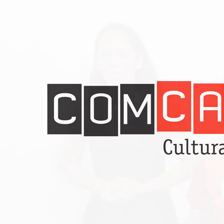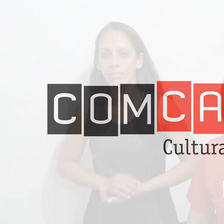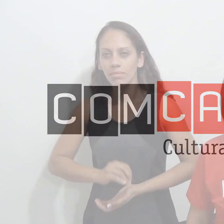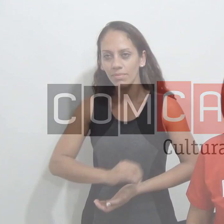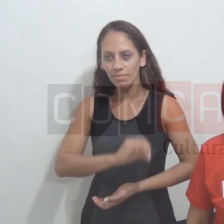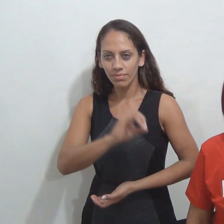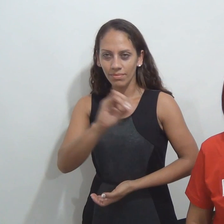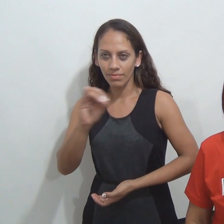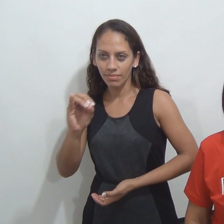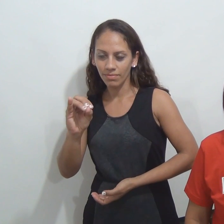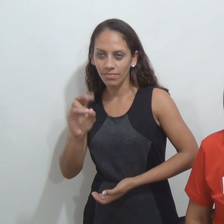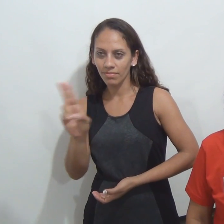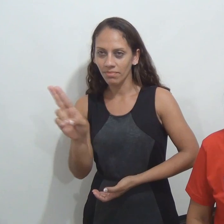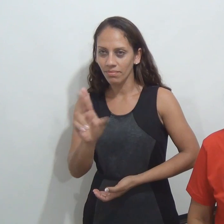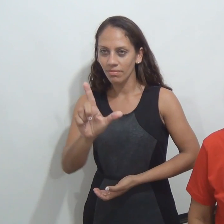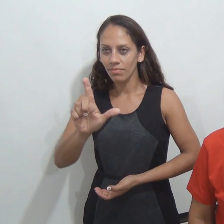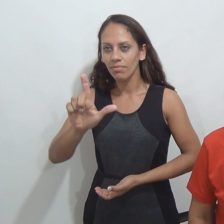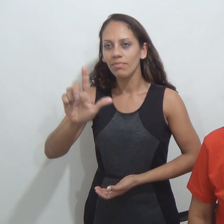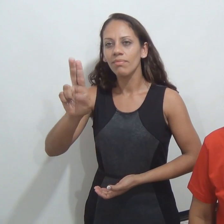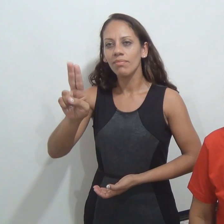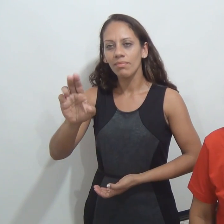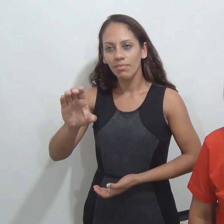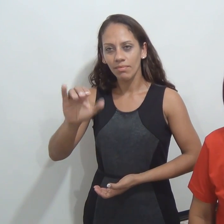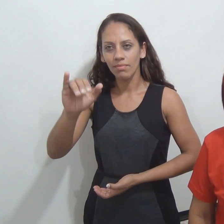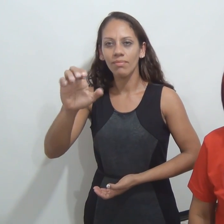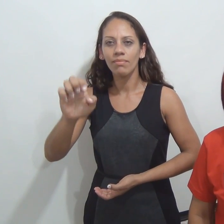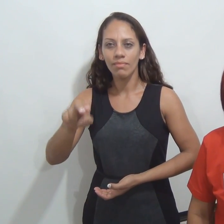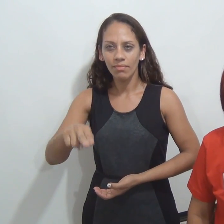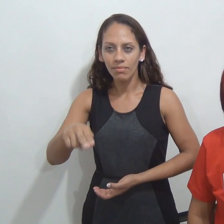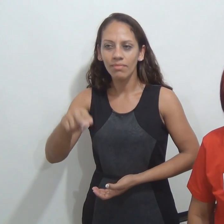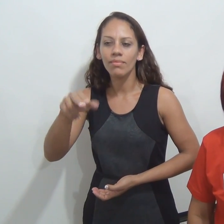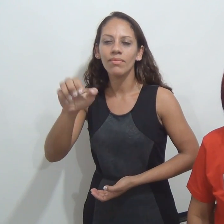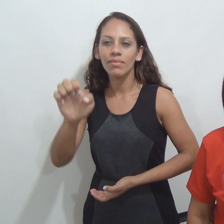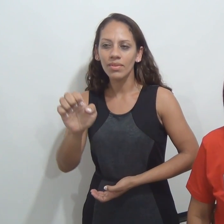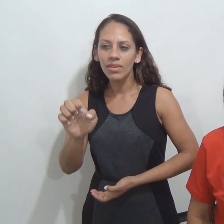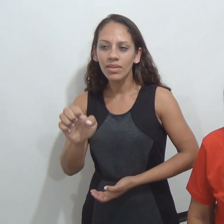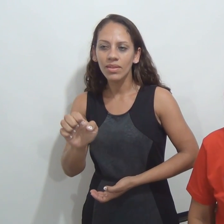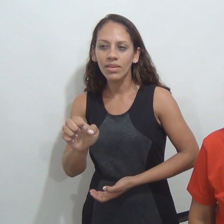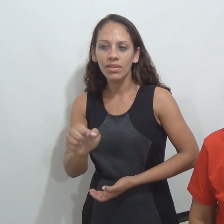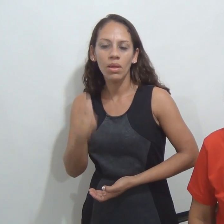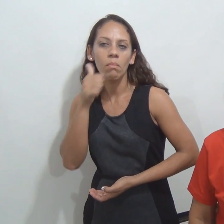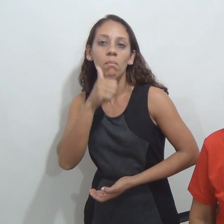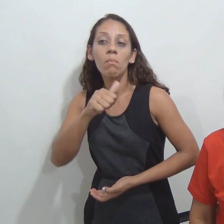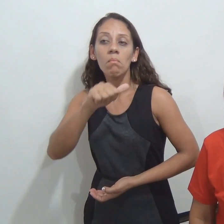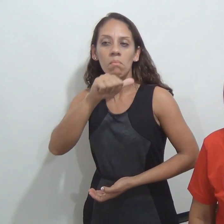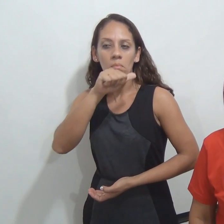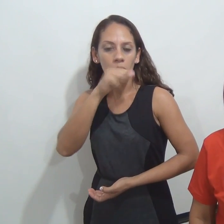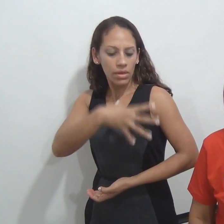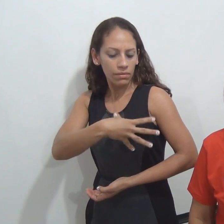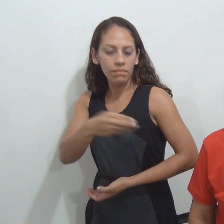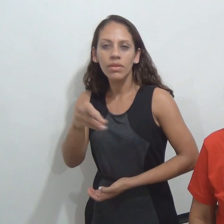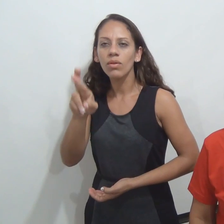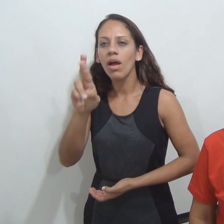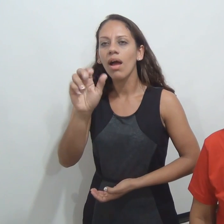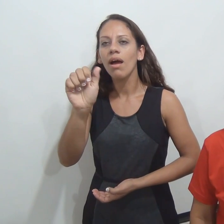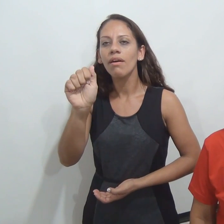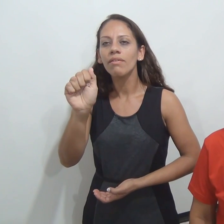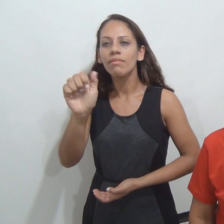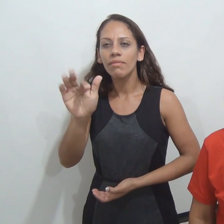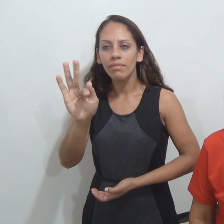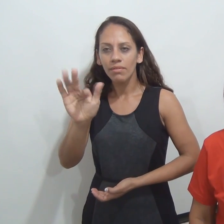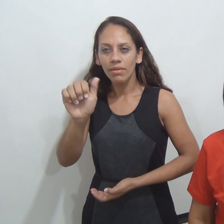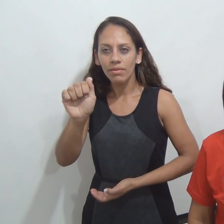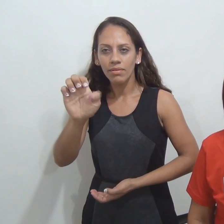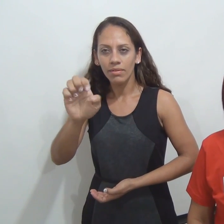Olá, sou Luciene Silva, mãe de Rafael Silva Conto, que morreu no dia 31 de março de 2005,